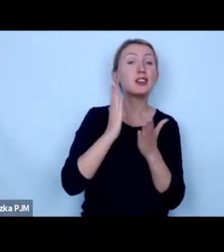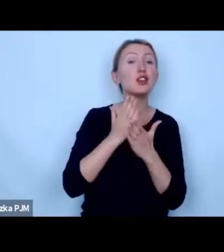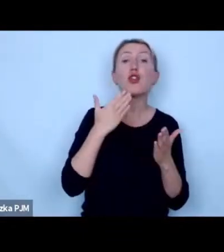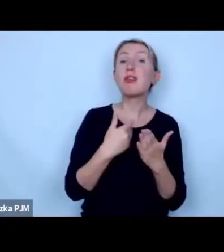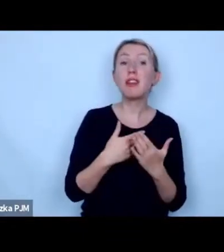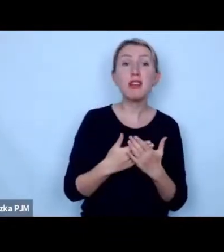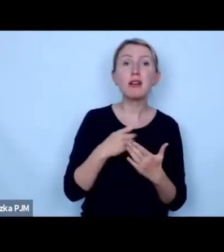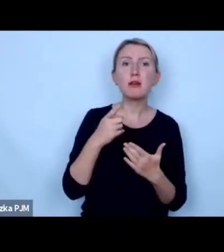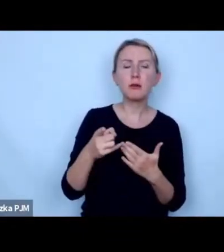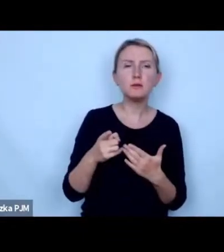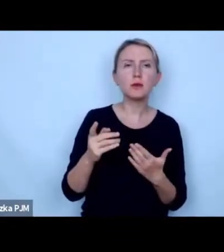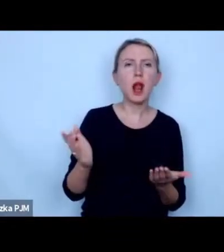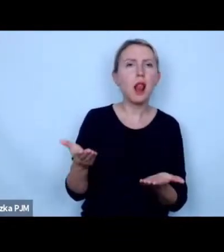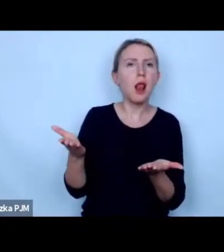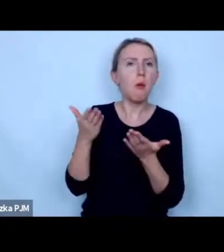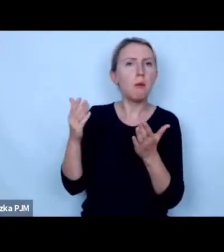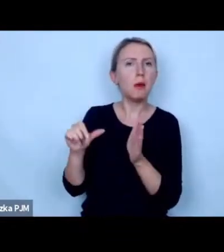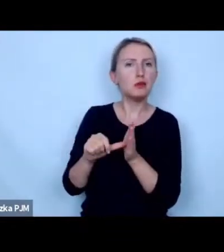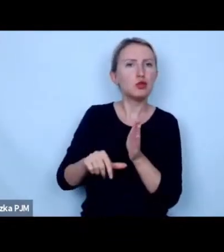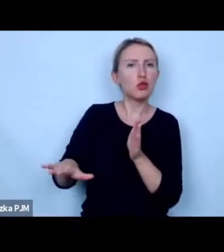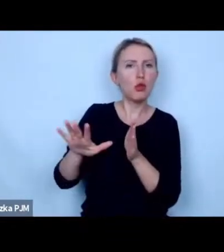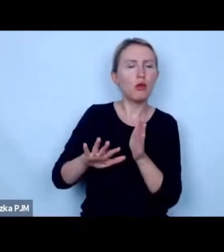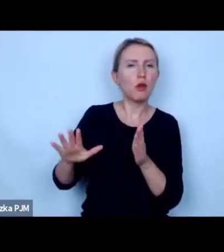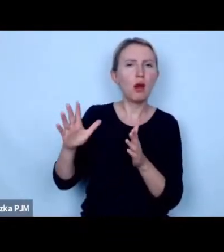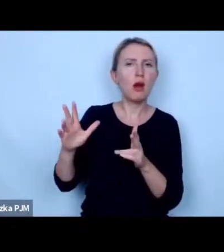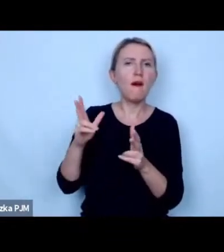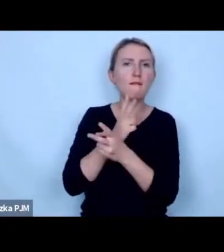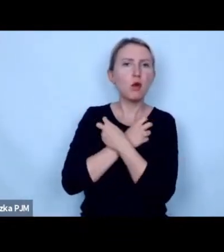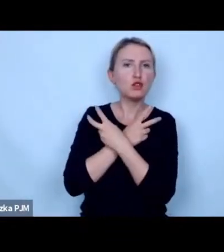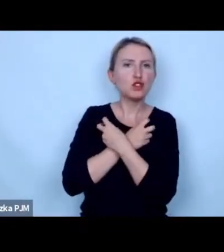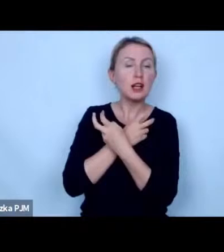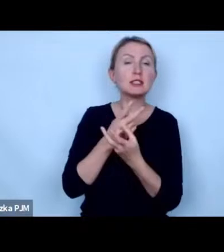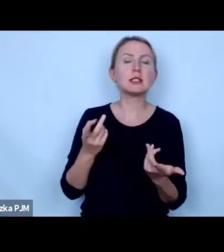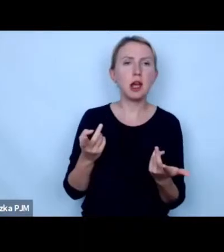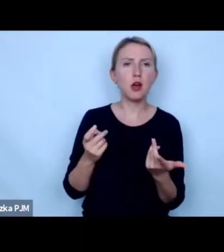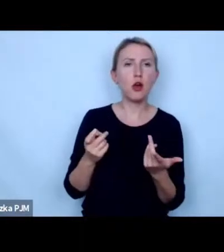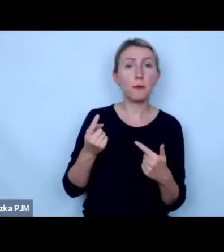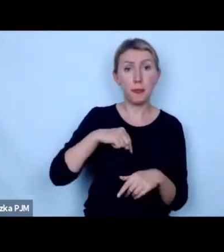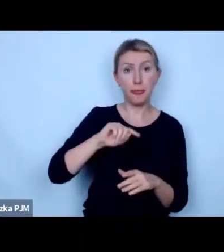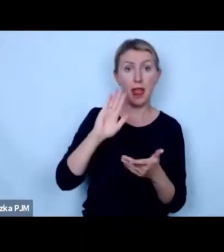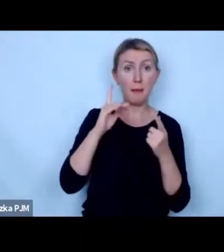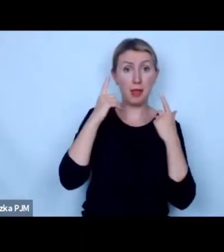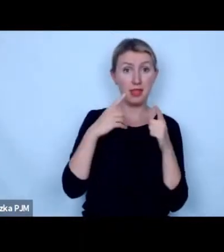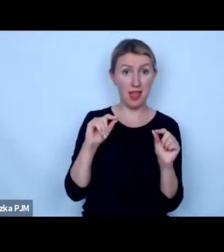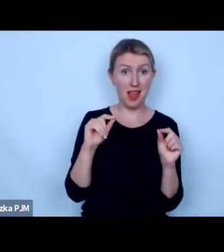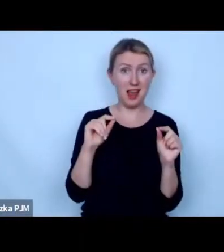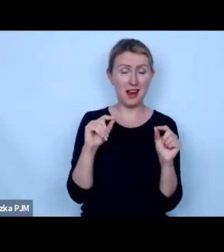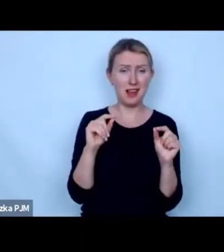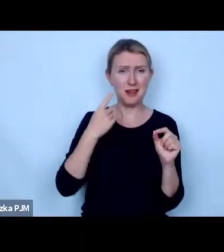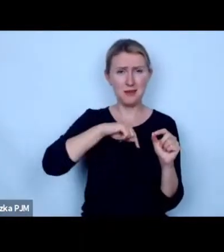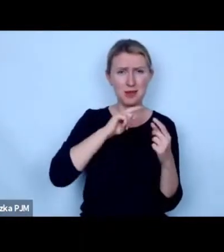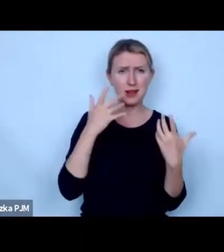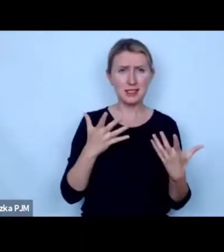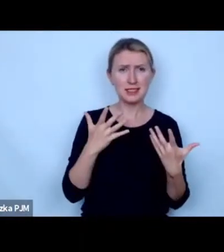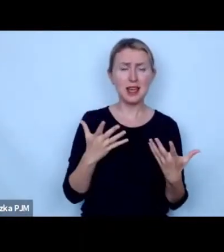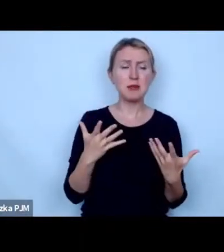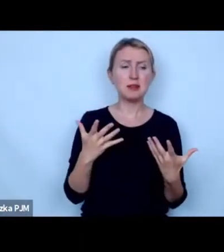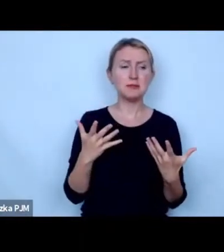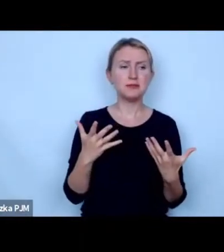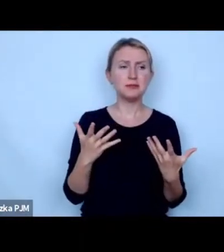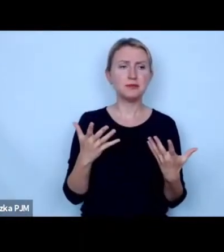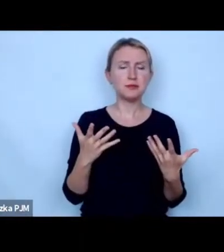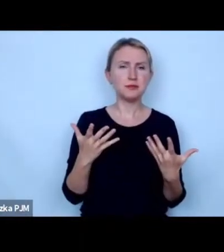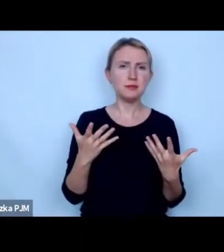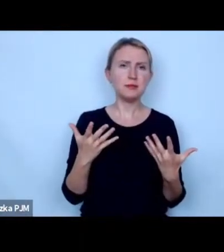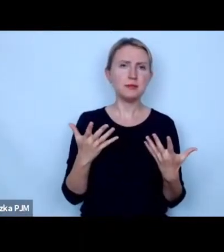na lobby środowiska futrzarskiego więc gdybyśmy nagle nagle chcieli przyznać tym